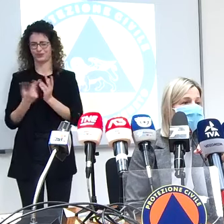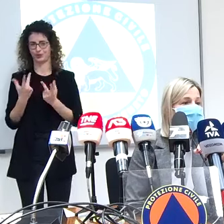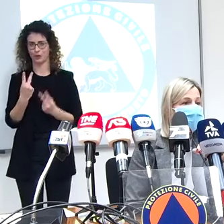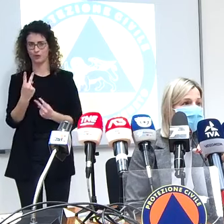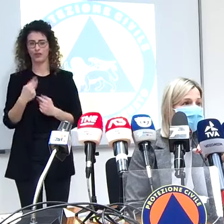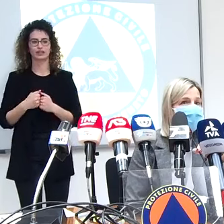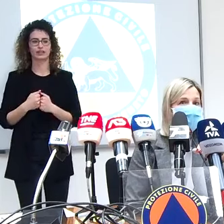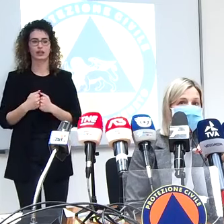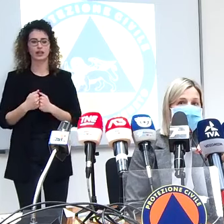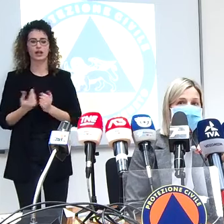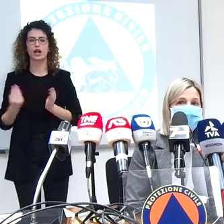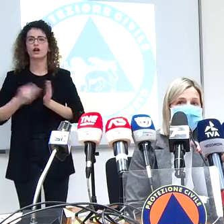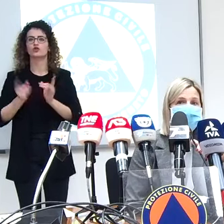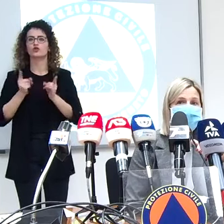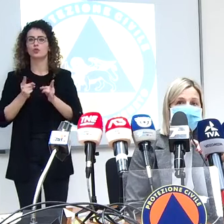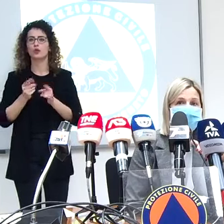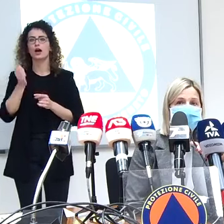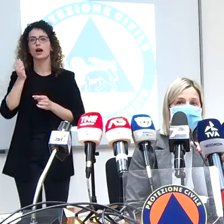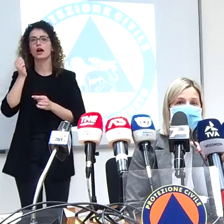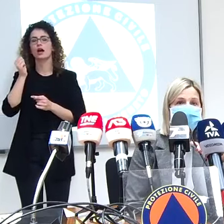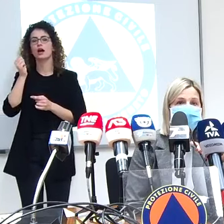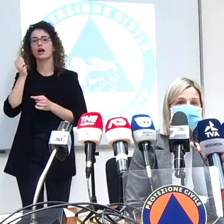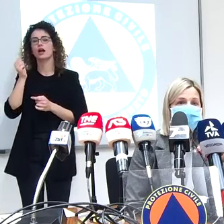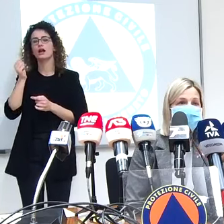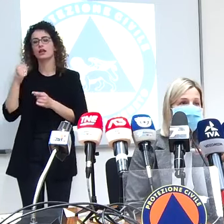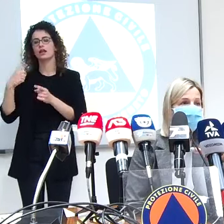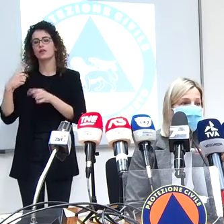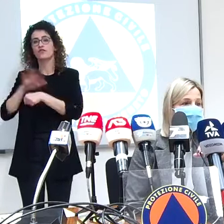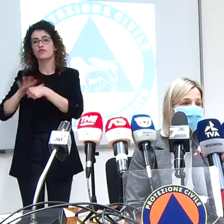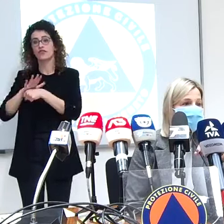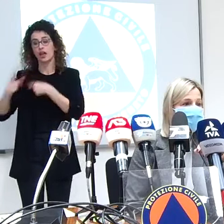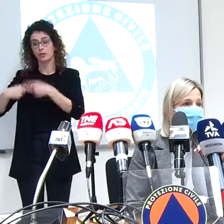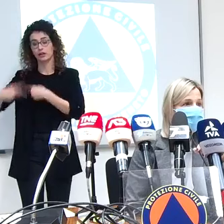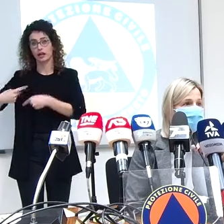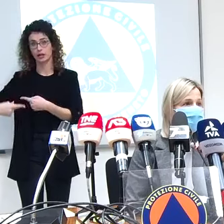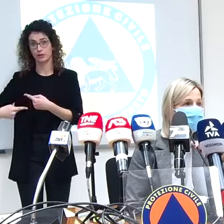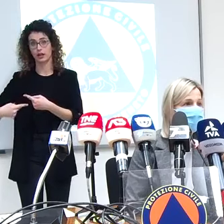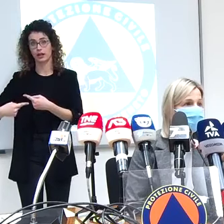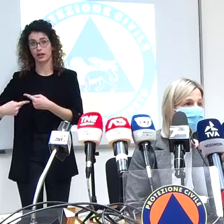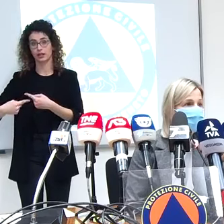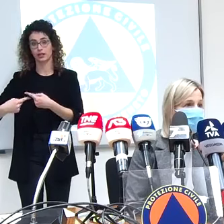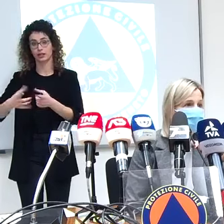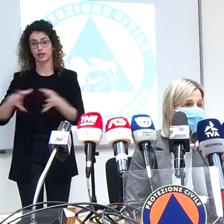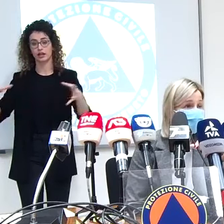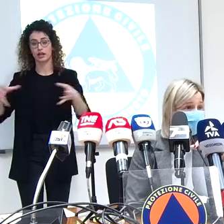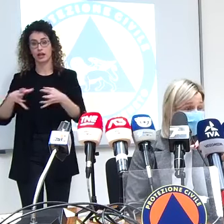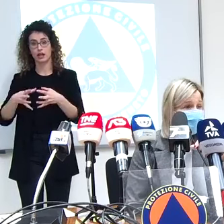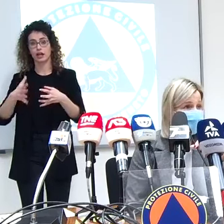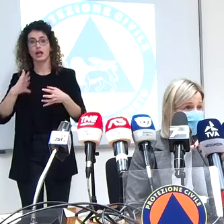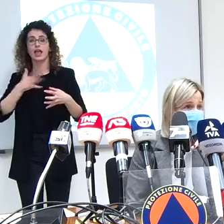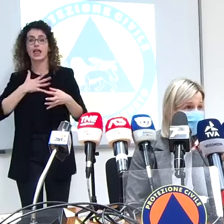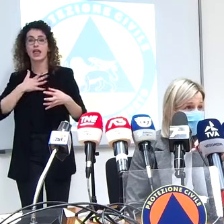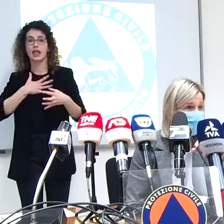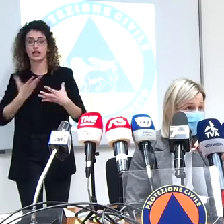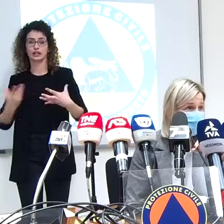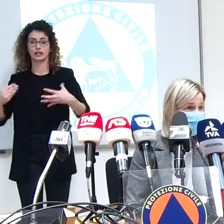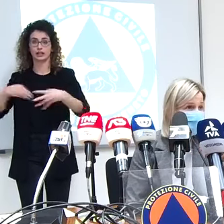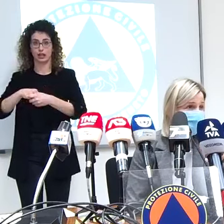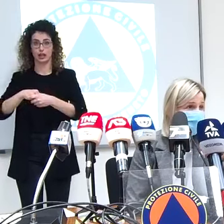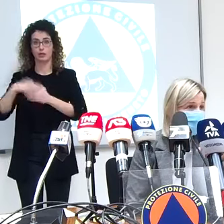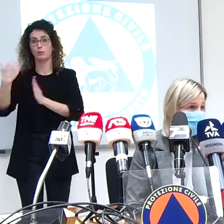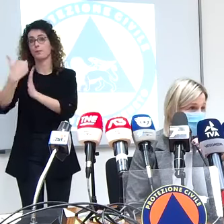familiari parenti che rientrano nelle categorie nelle corti d'età che sono previste dal nuovo piano